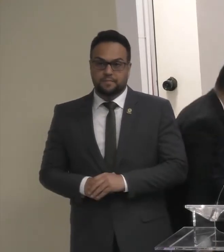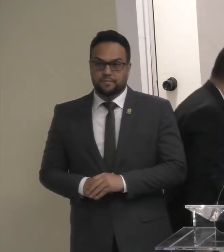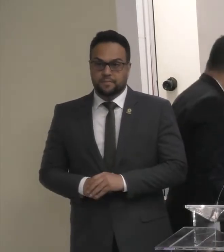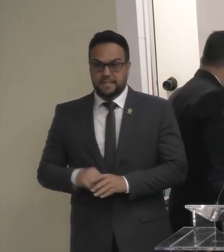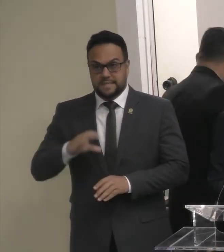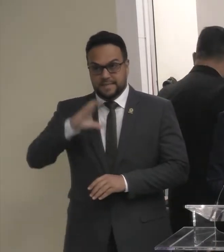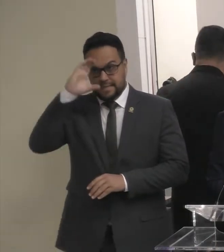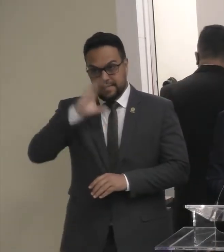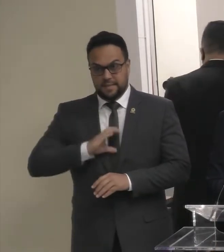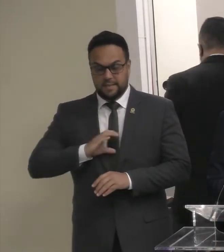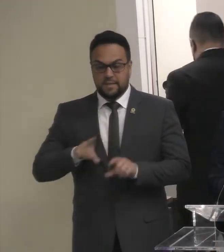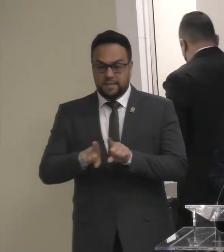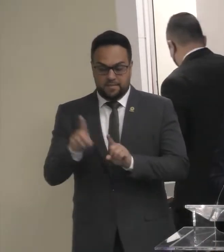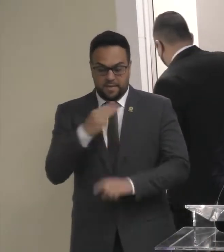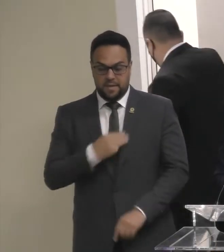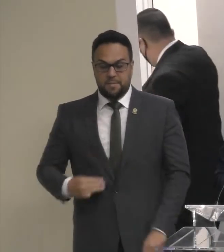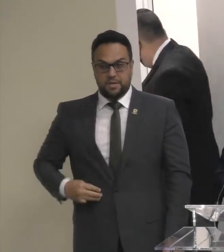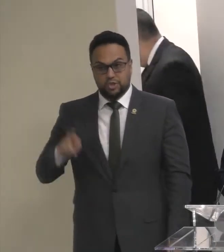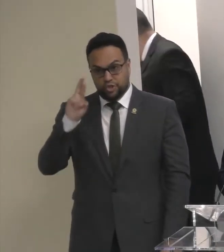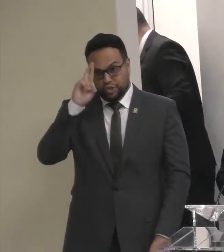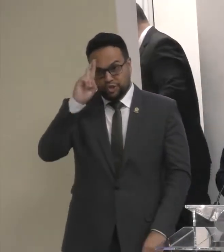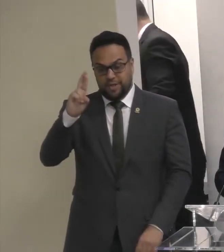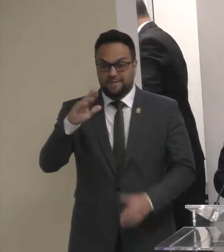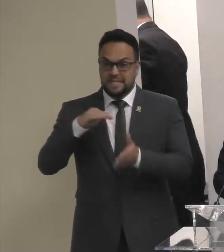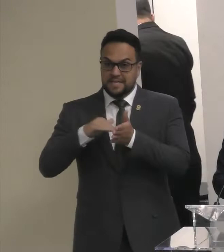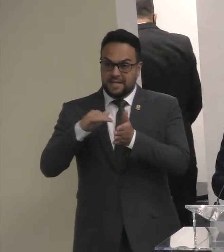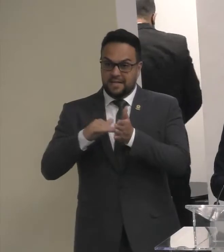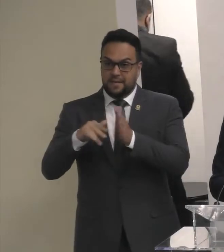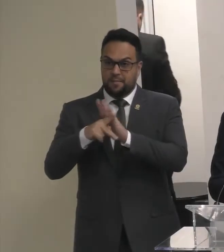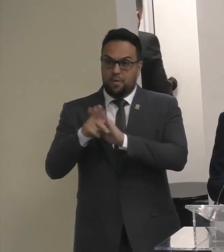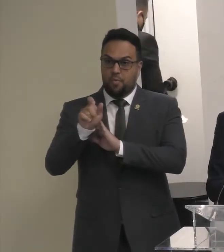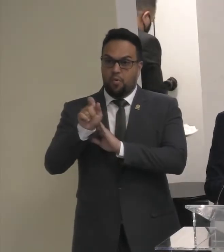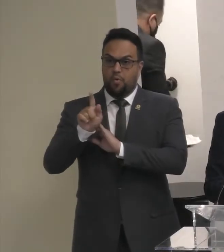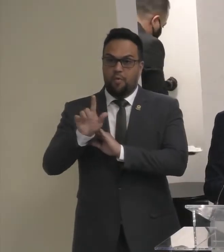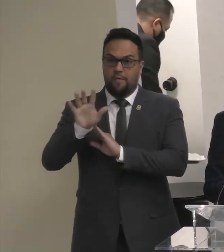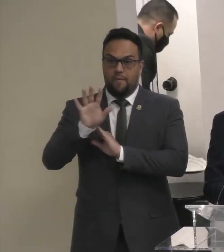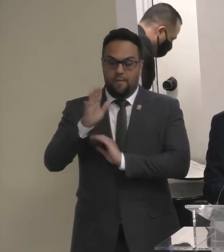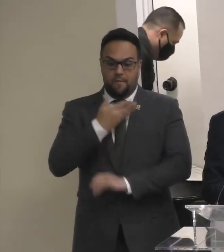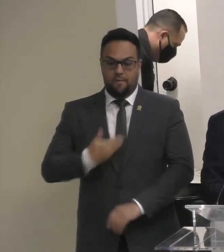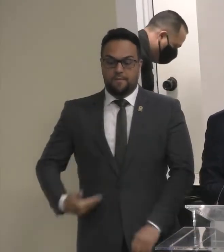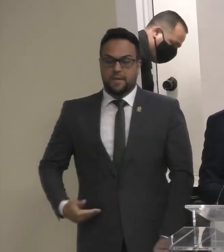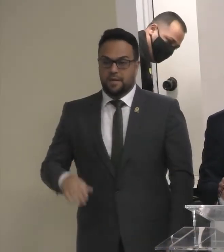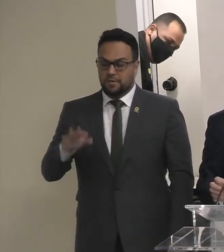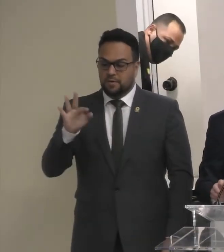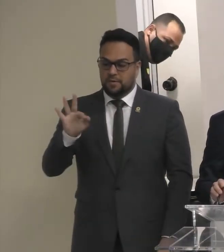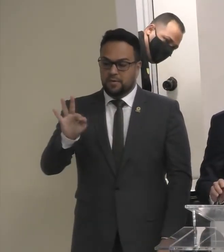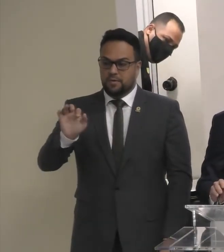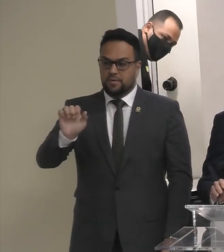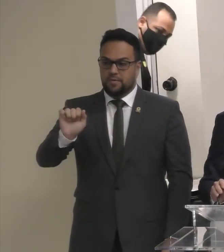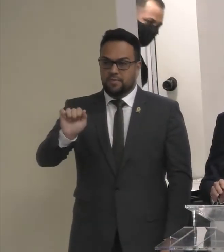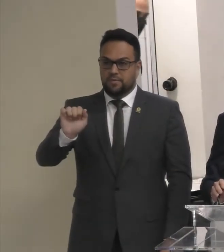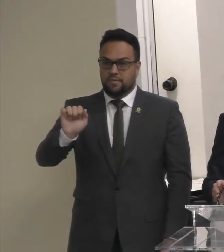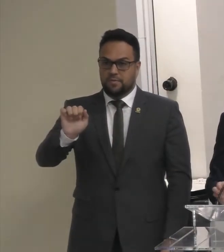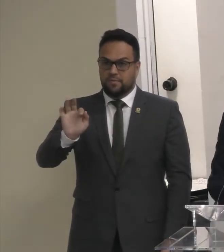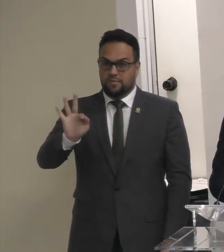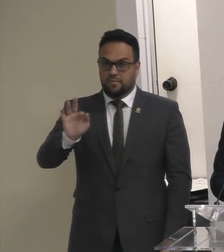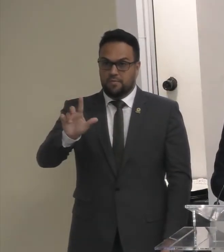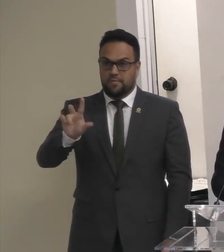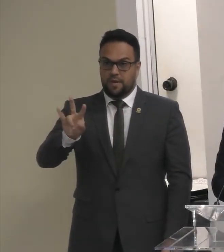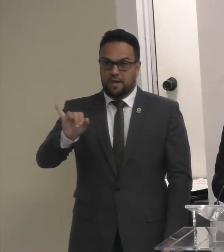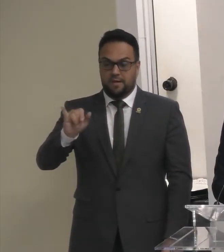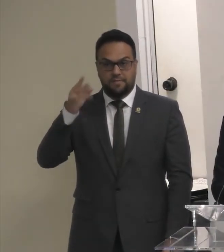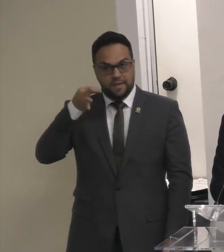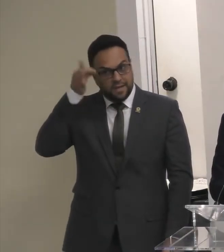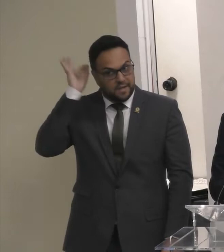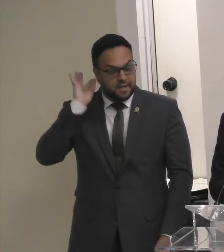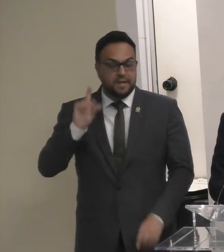de estado Chefe da secretaria De governo Da presidência Da república Flávia Arruda Gostaria de cumprimentar Também O senador